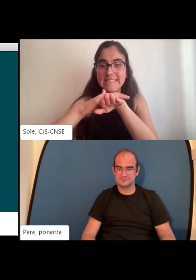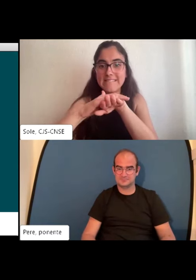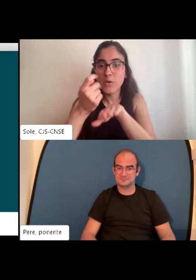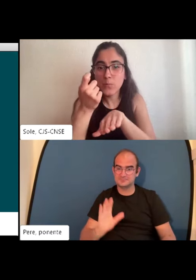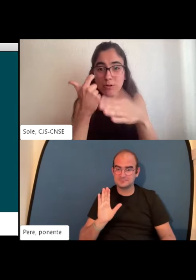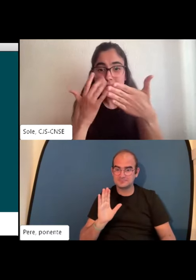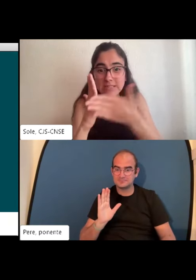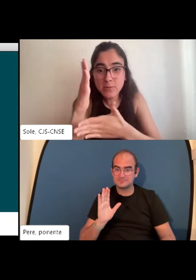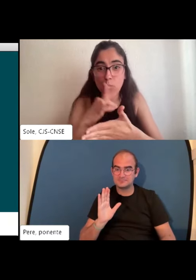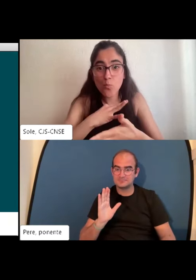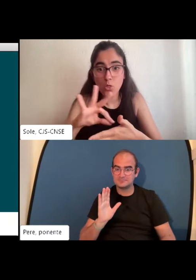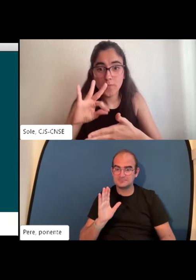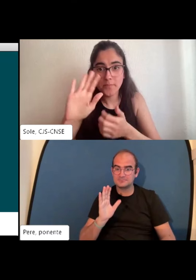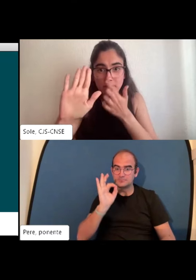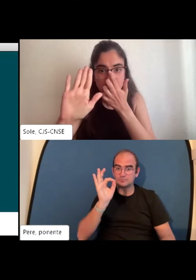de éxito.